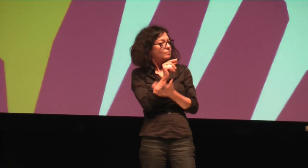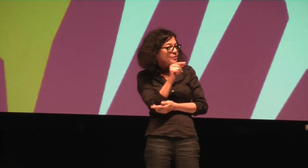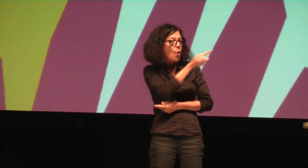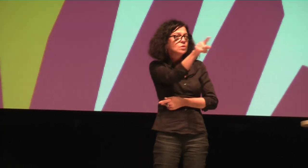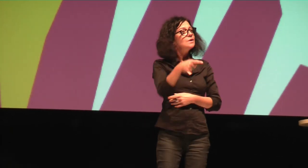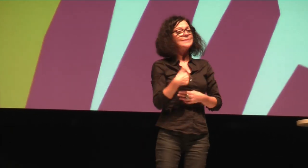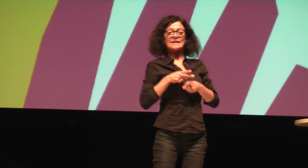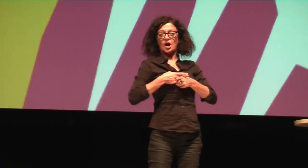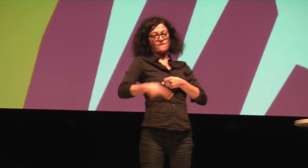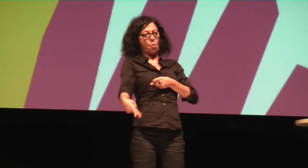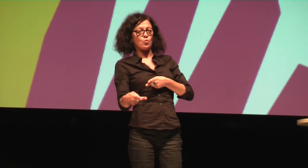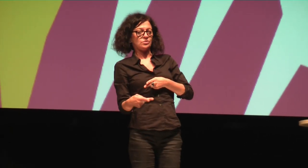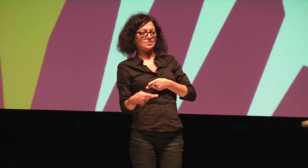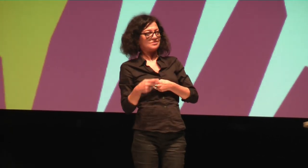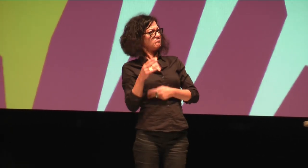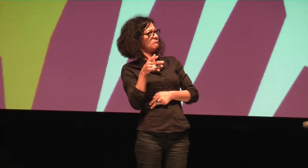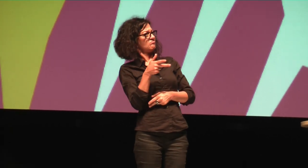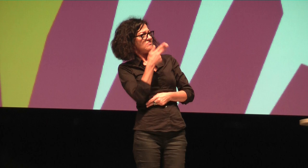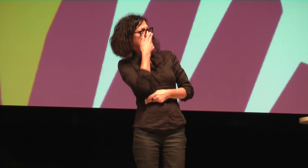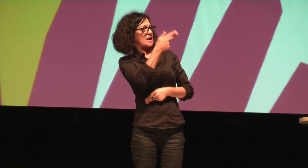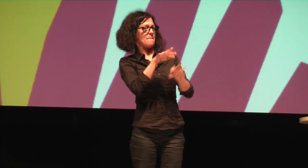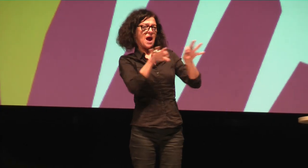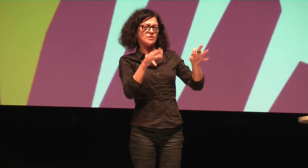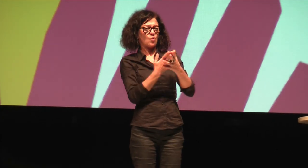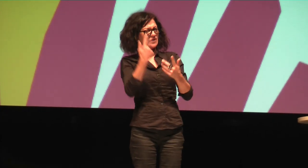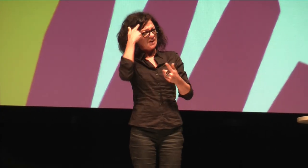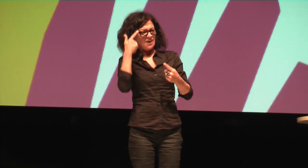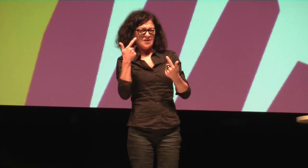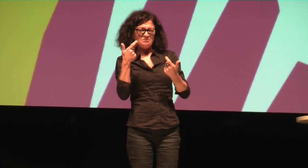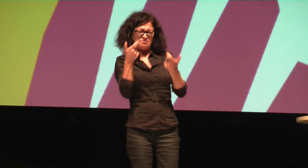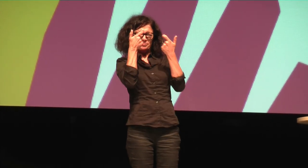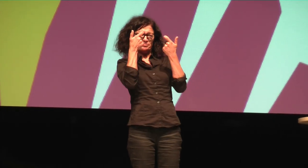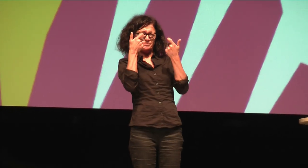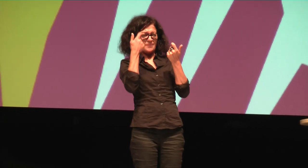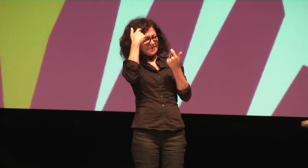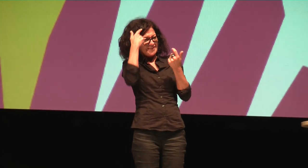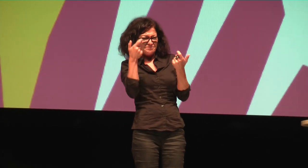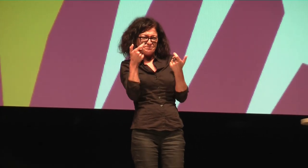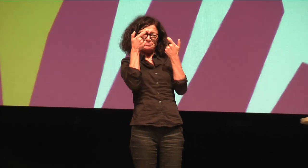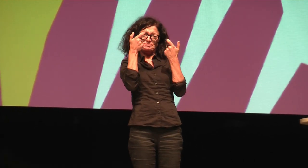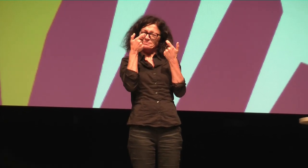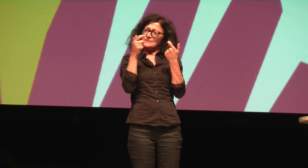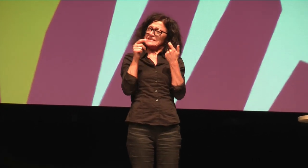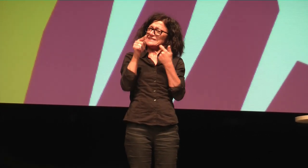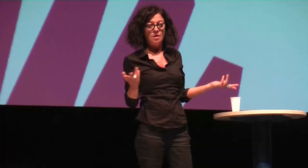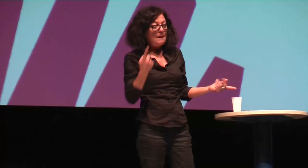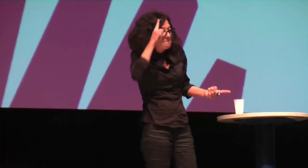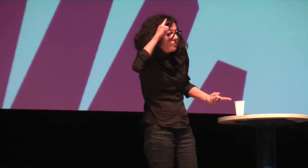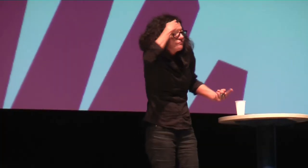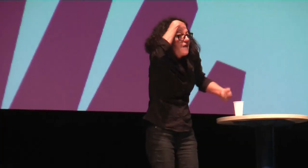gebärden. Also nicht mehr krumm, sondern gerade. Das sind wir einfach nicht gewohnt. Wir sehen eine Banane. So kommt